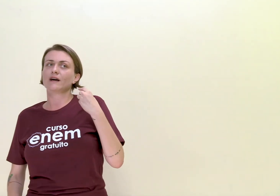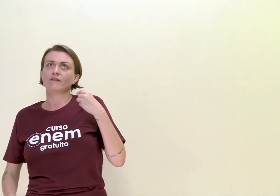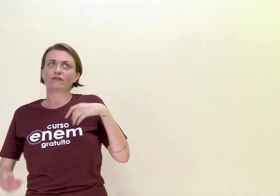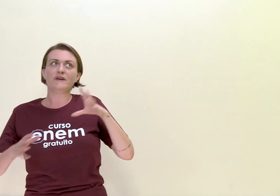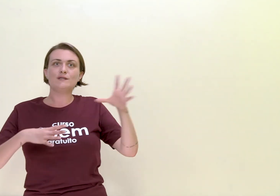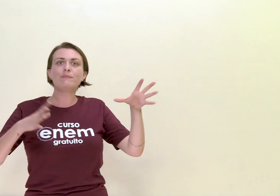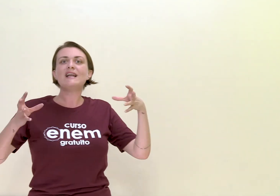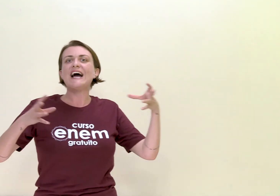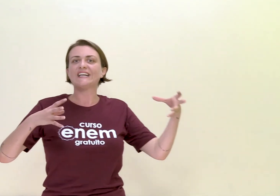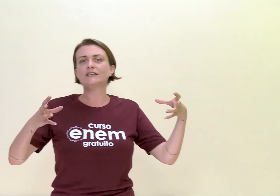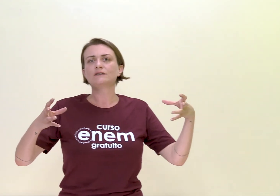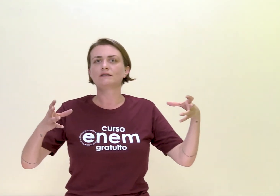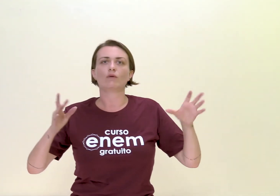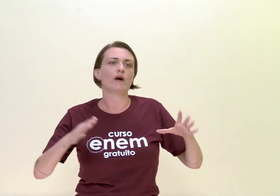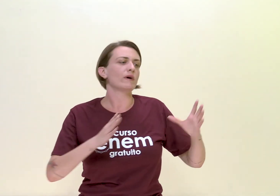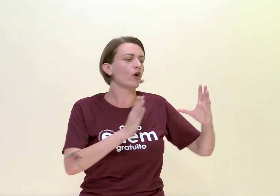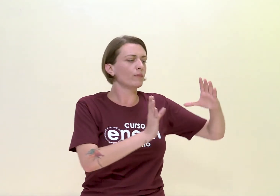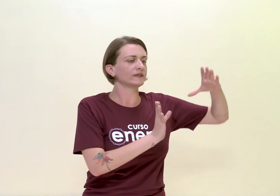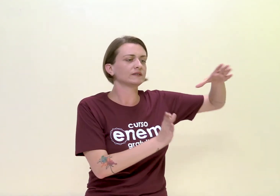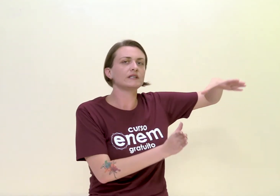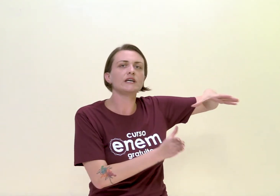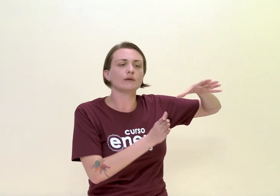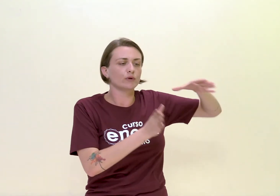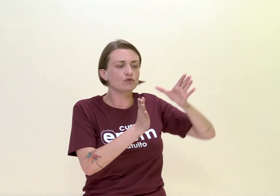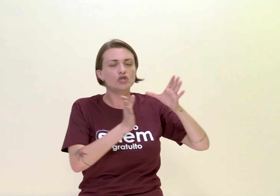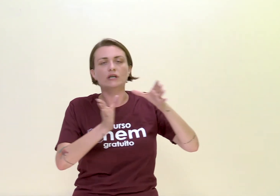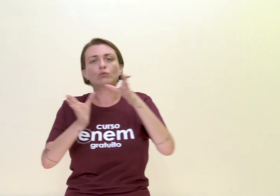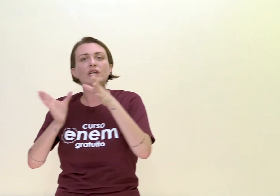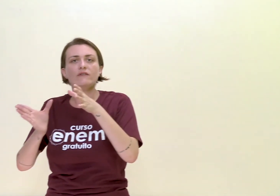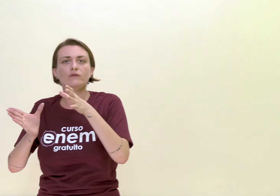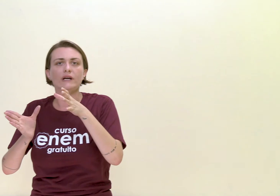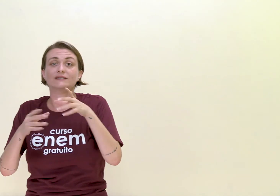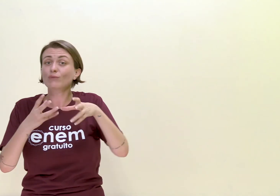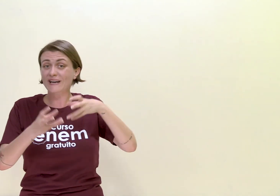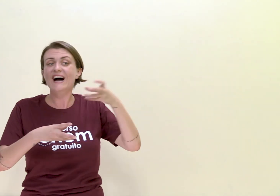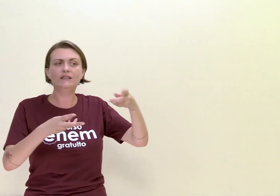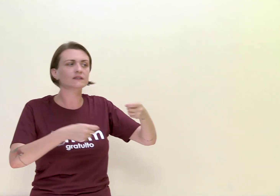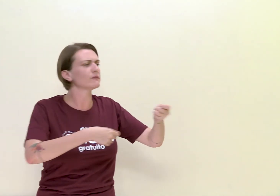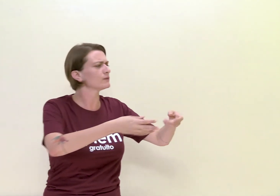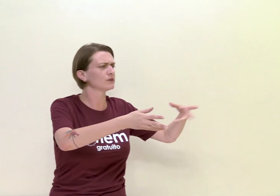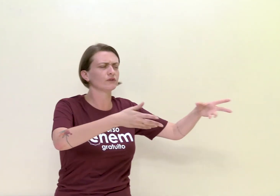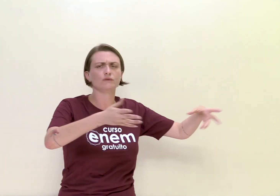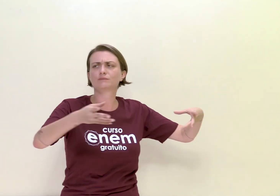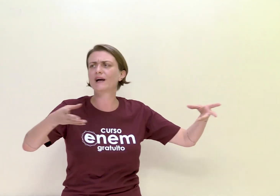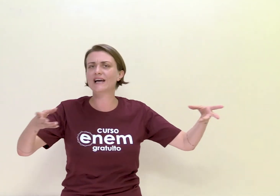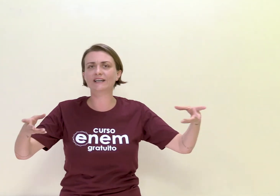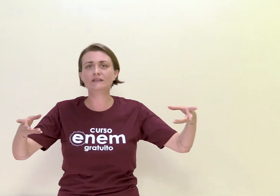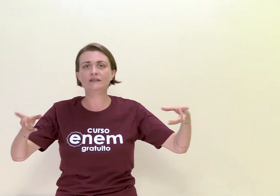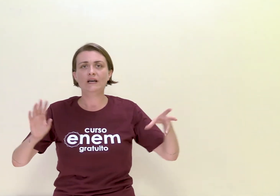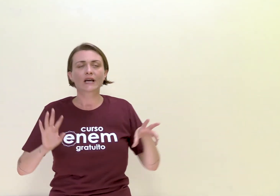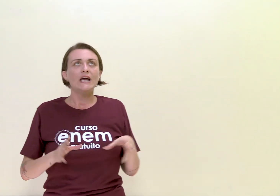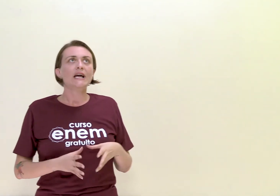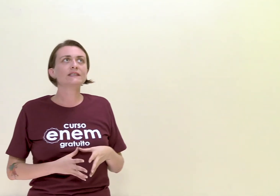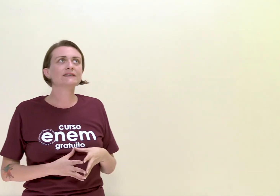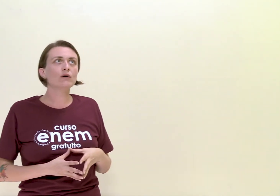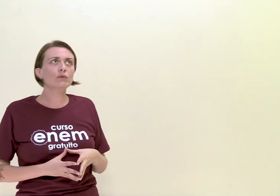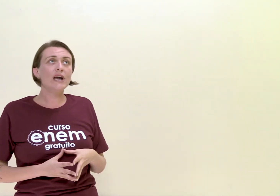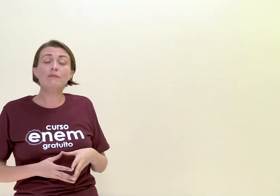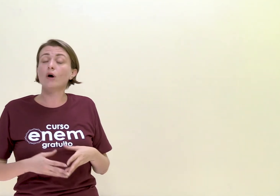foi espalhada, não é uma obra escrita, prontinha, num livro, são cartas mesmo, que foram espalhadas, e é uma